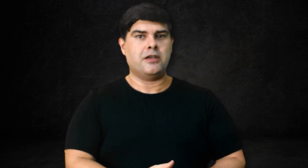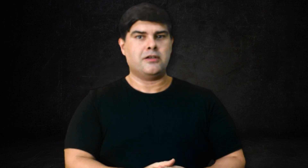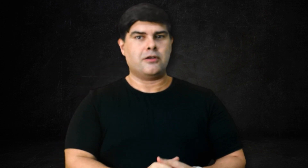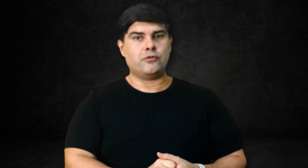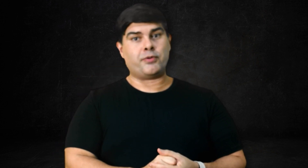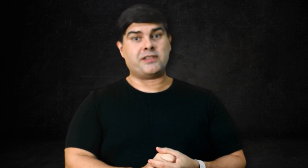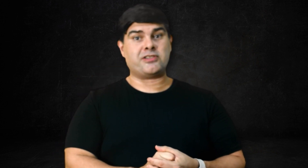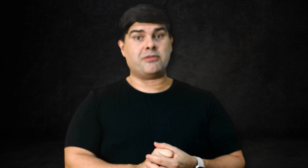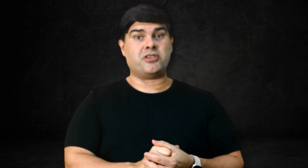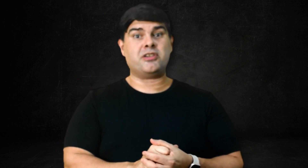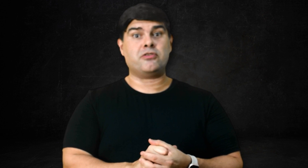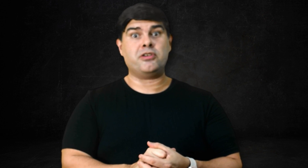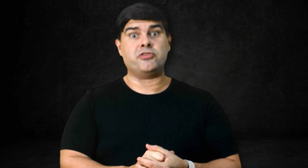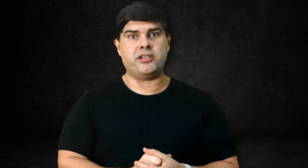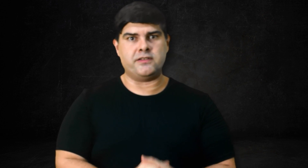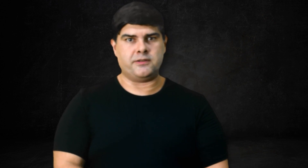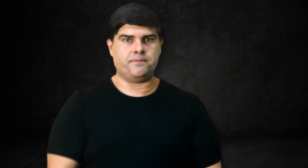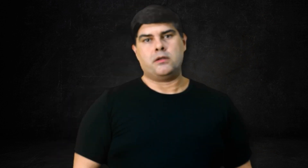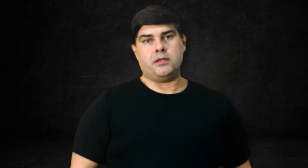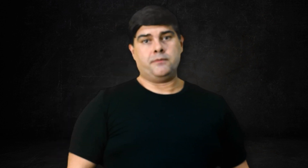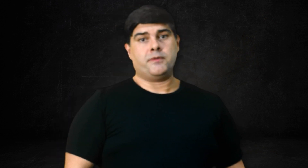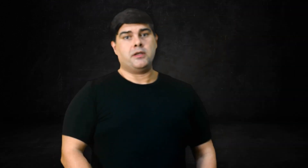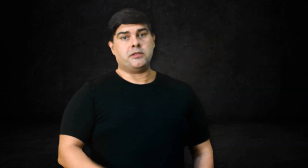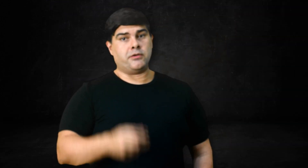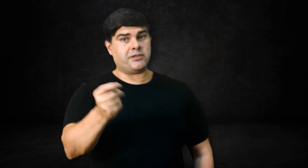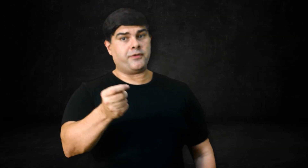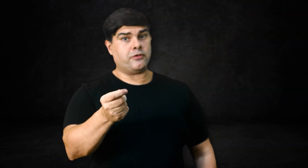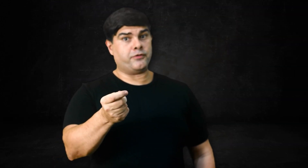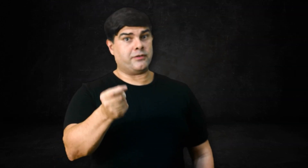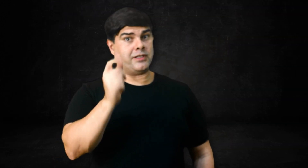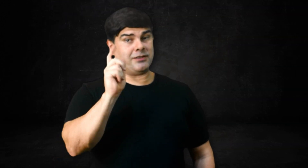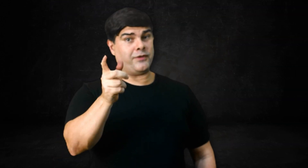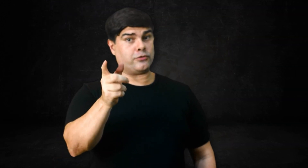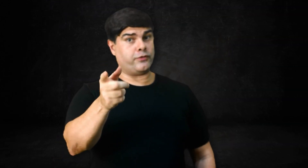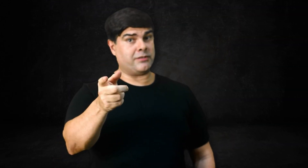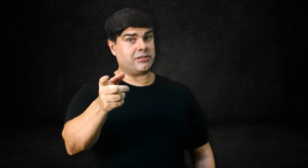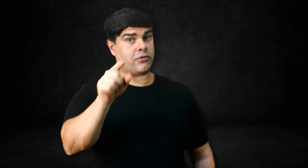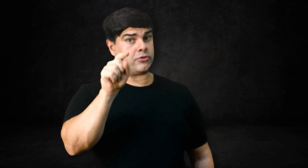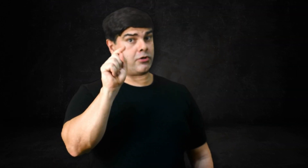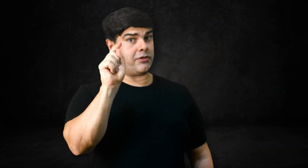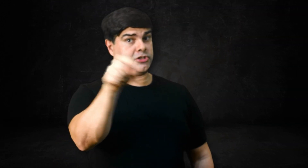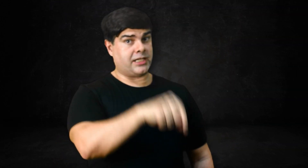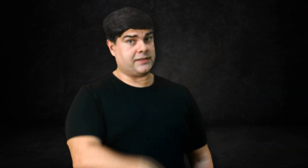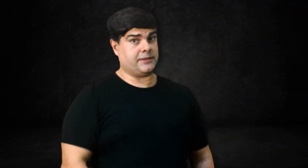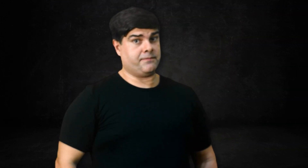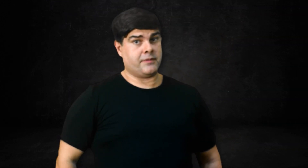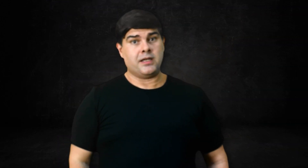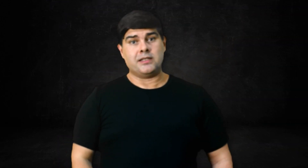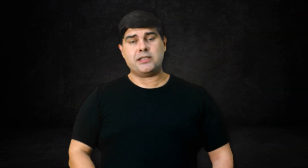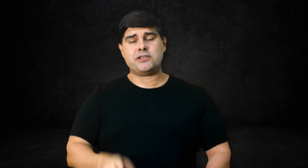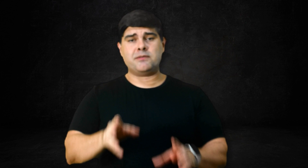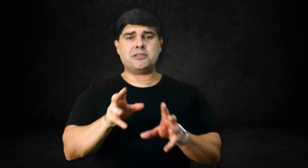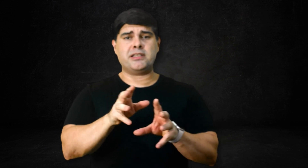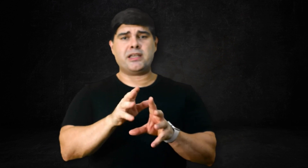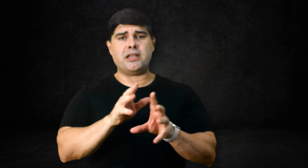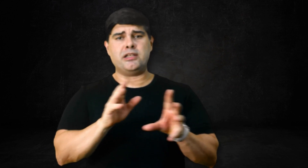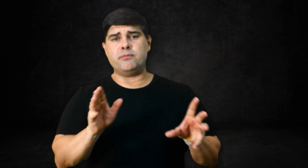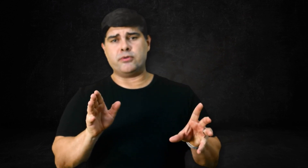Num processo chamado de gliconeogênese. Então esse é um fator fundamental. Controlar o estresse. Tente se manter em equilíbrio.